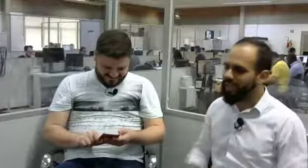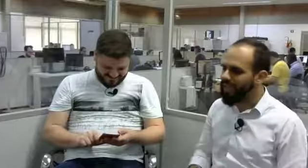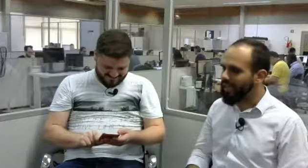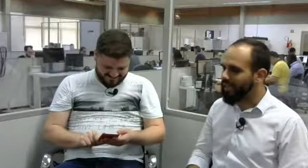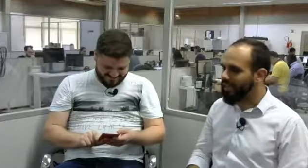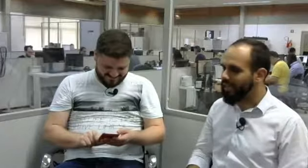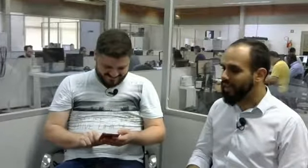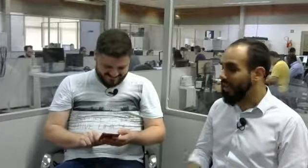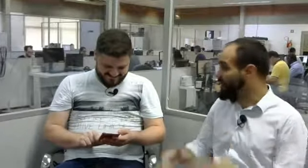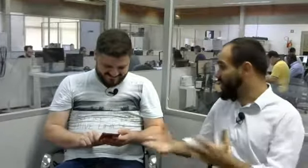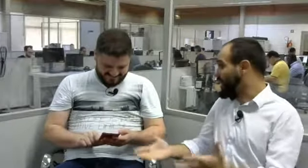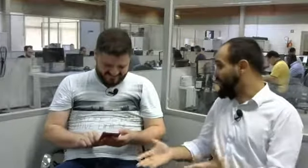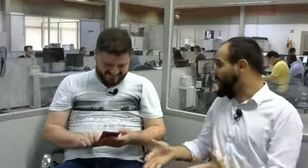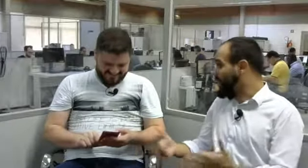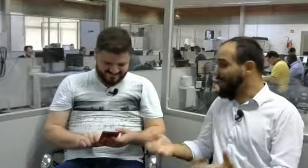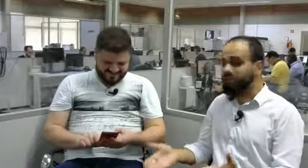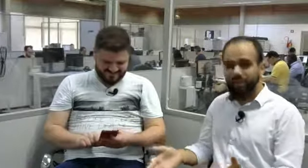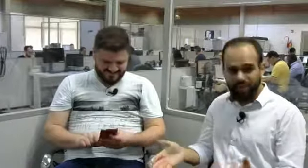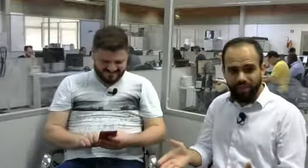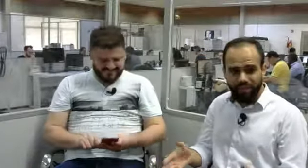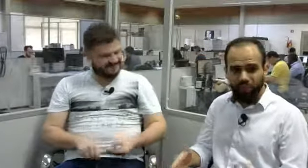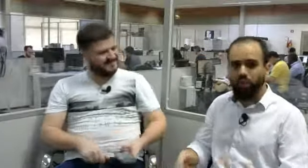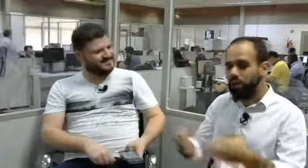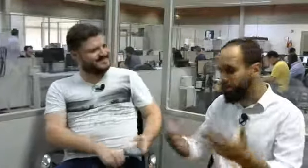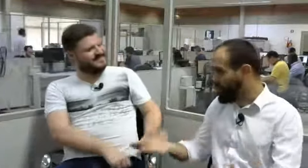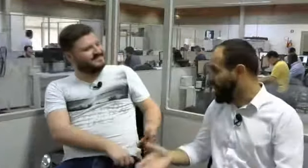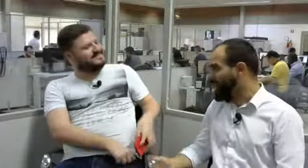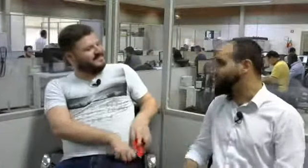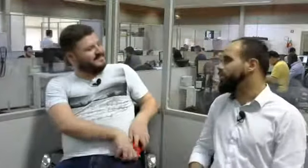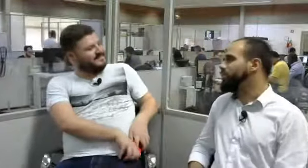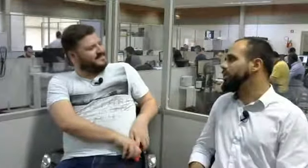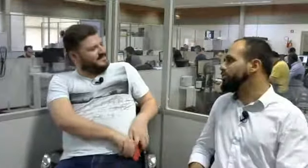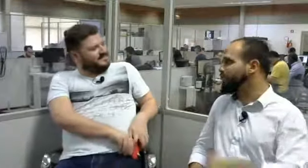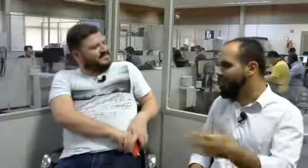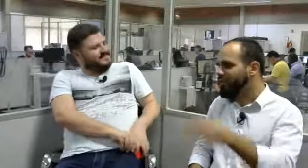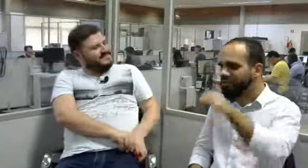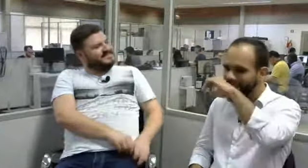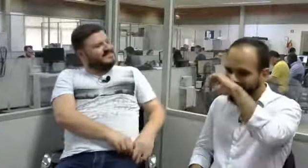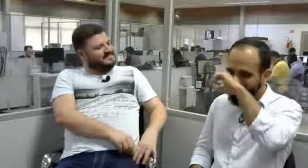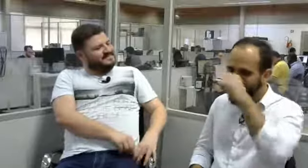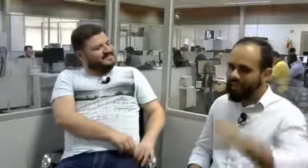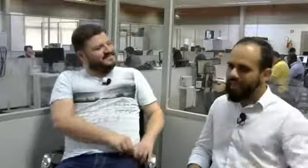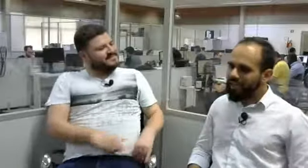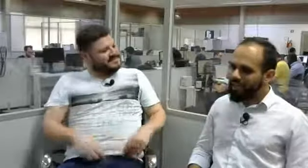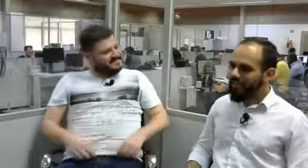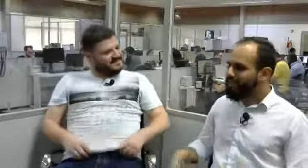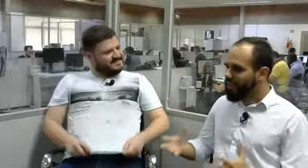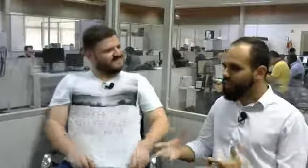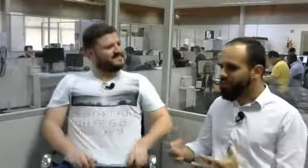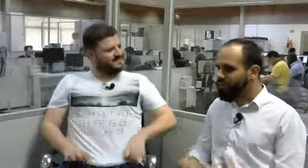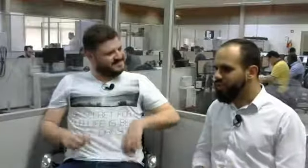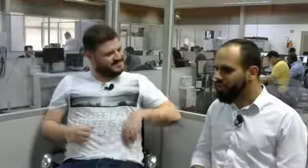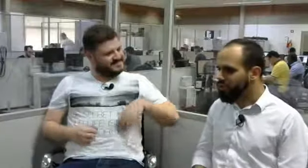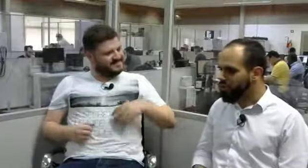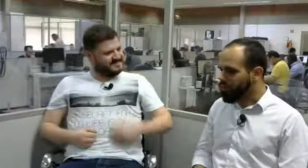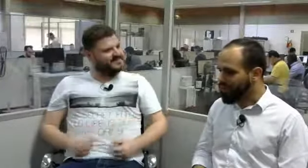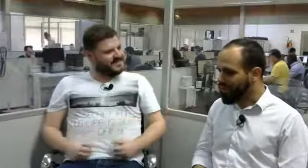a legislação, decreto já diz que todos os locais públicos devem oferecer esse acesso para os indivíduos surdos, né?